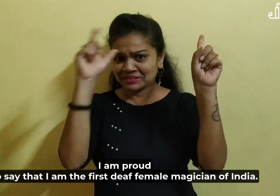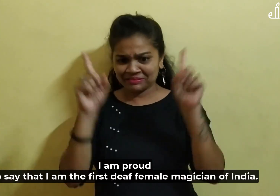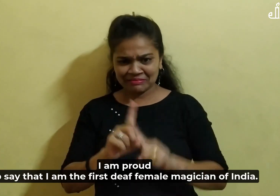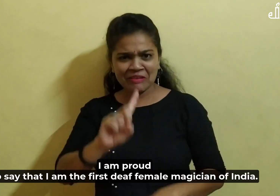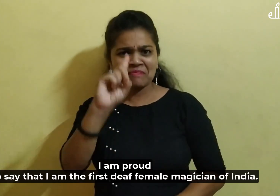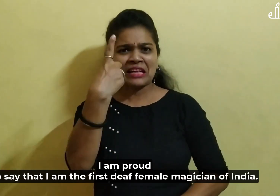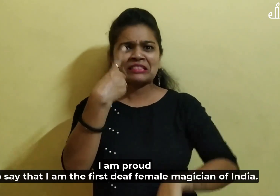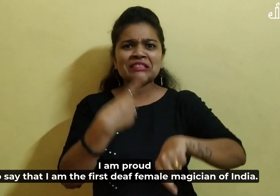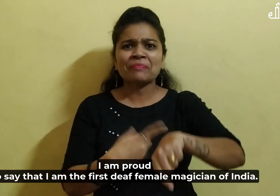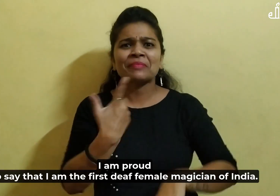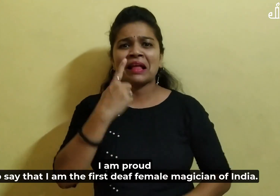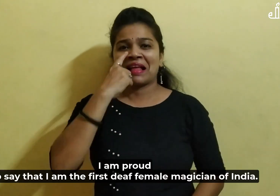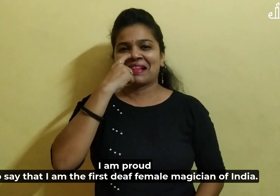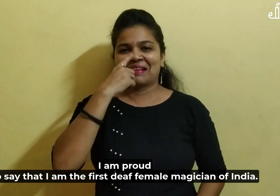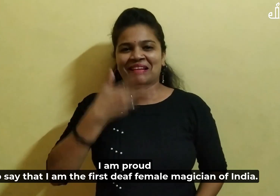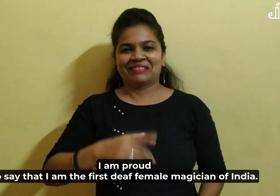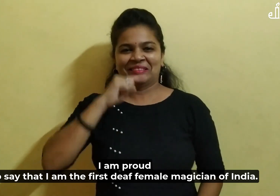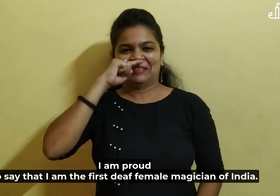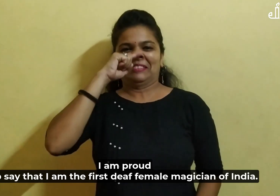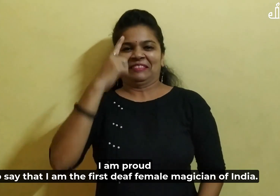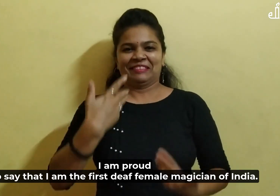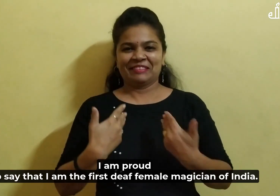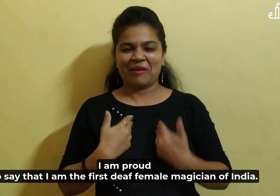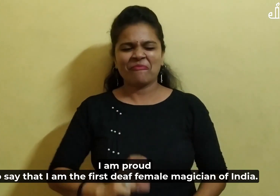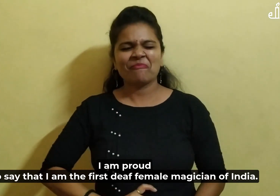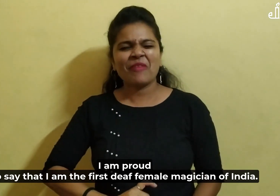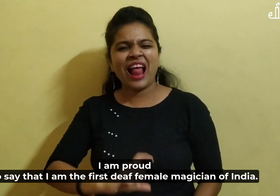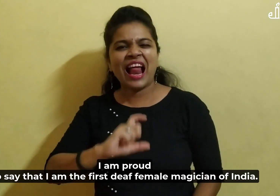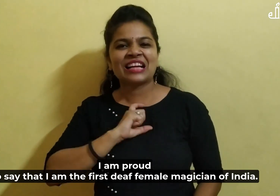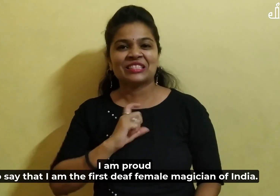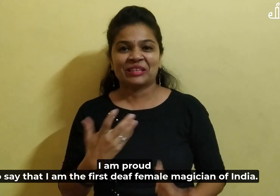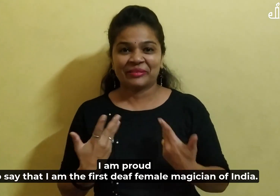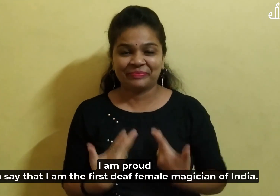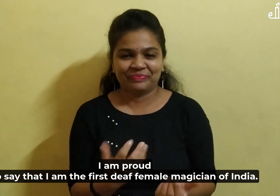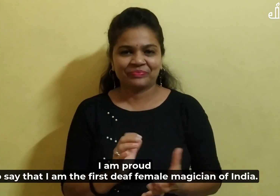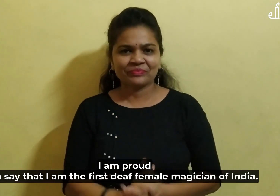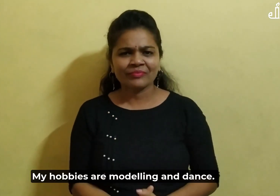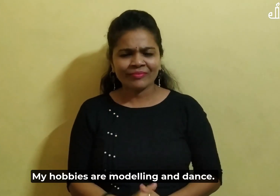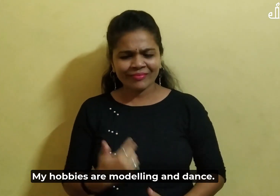मुझे यह कहते हुए गर्व हो रहा है कि मैं बाहरत की पहले महिला जादुगर हूँ